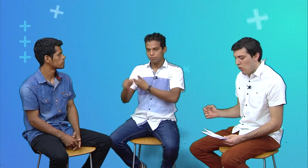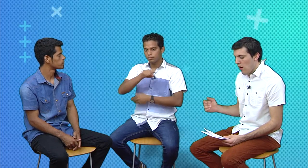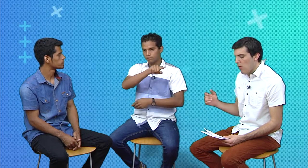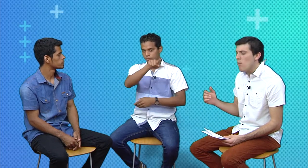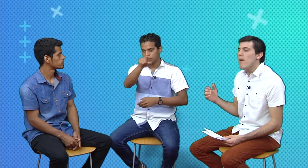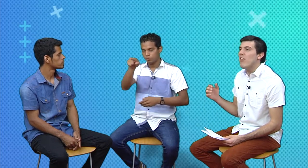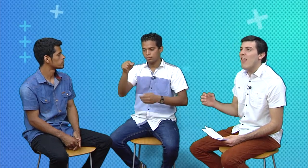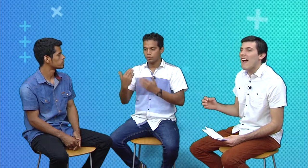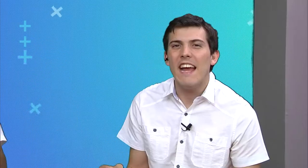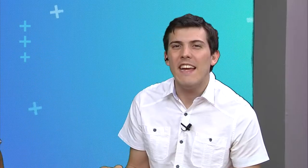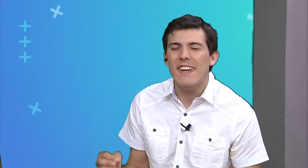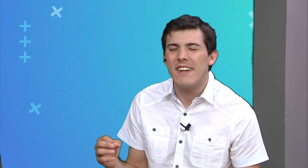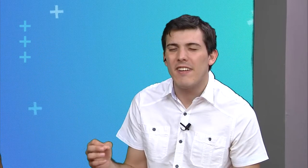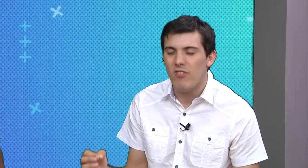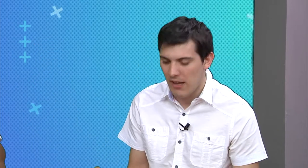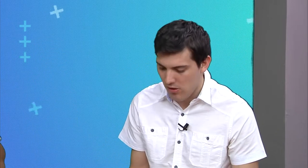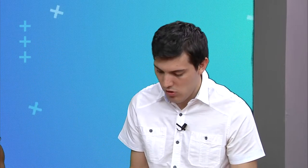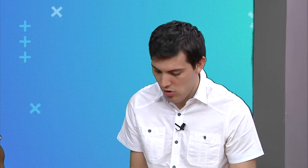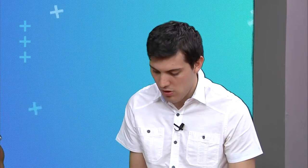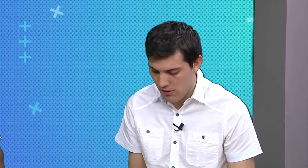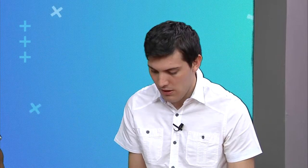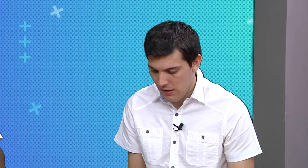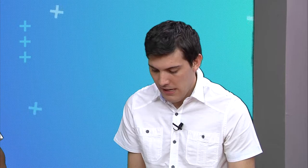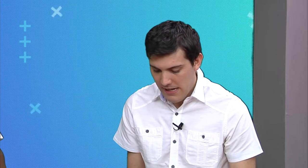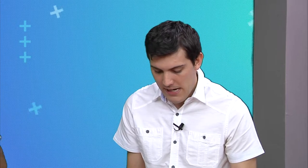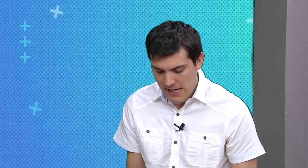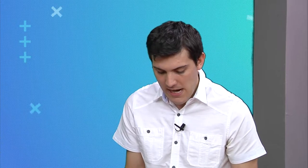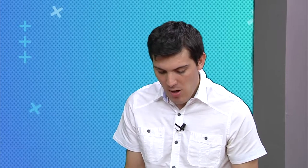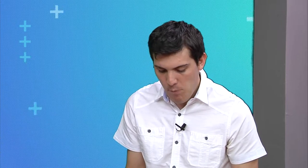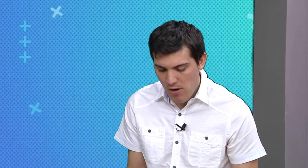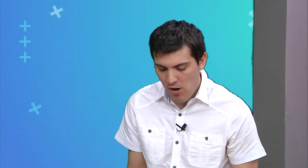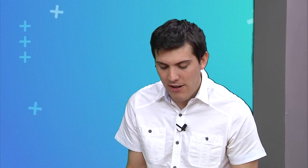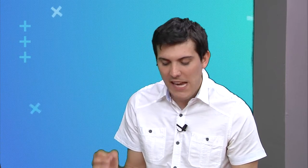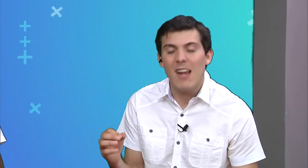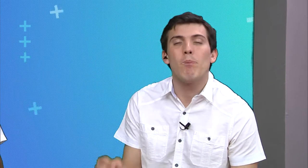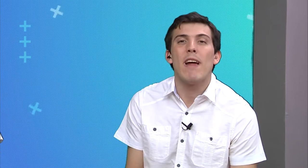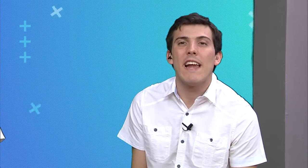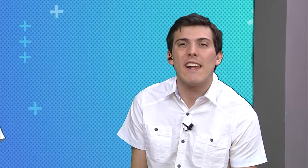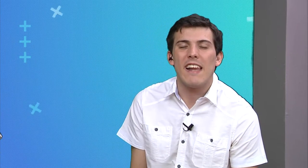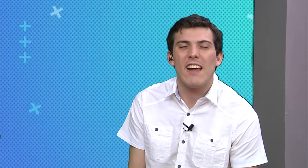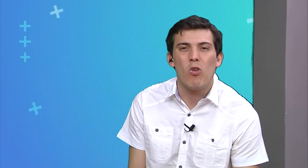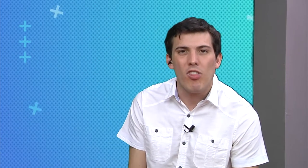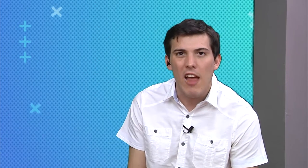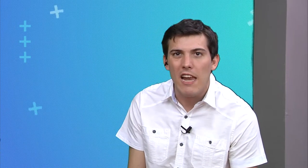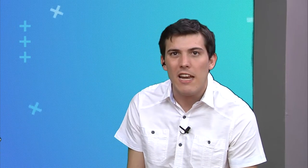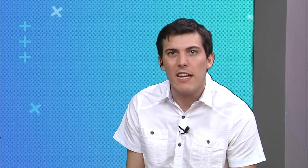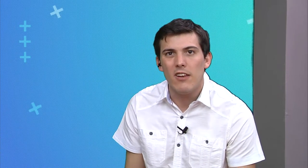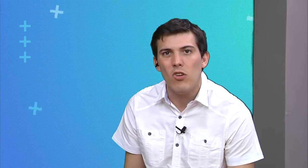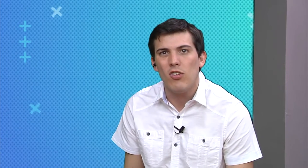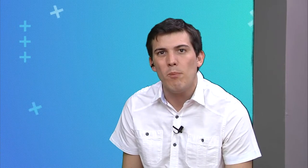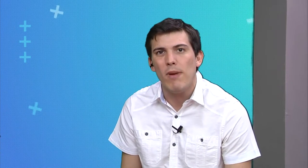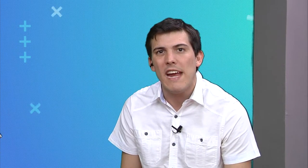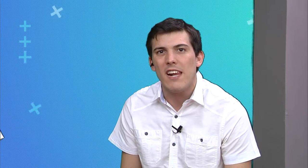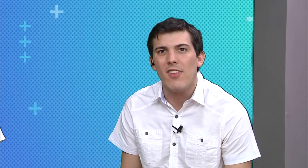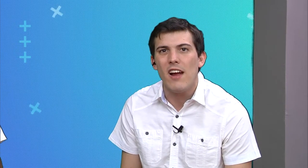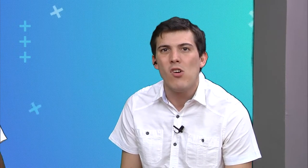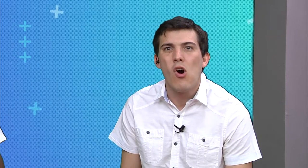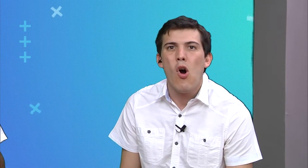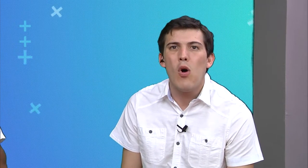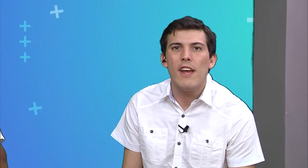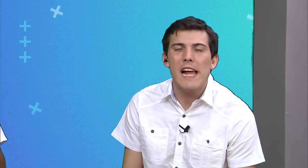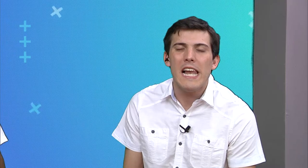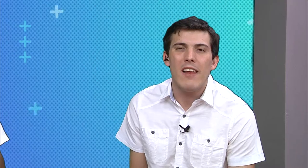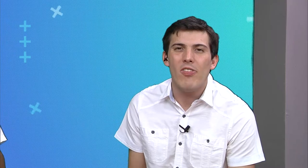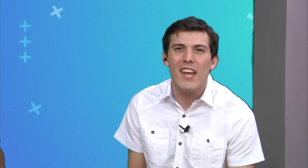nuevos mensajes y reflexiones. Y quiero aprovechar para recordarles que no se pierdan